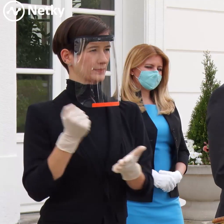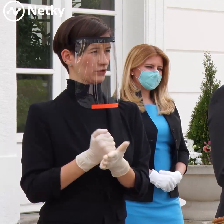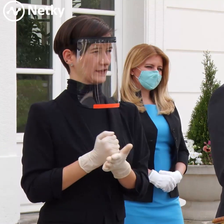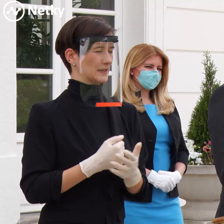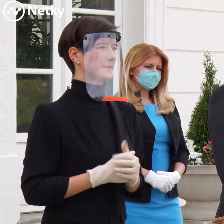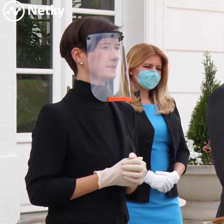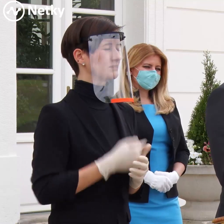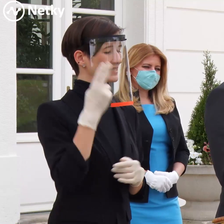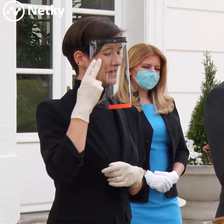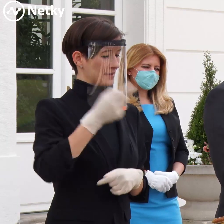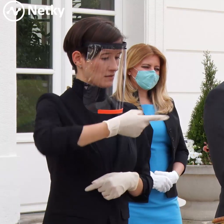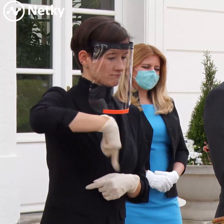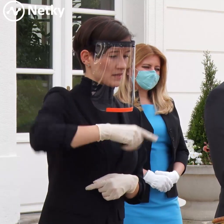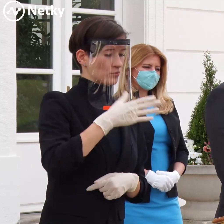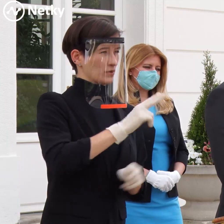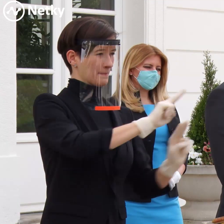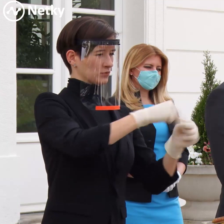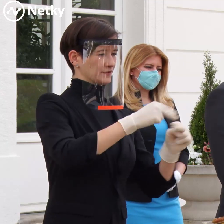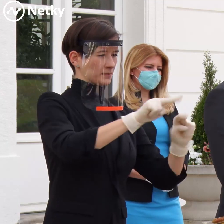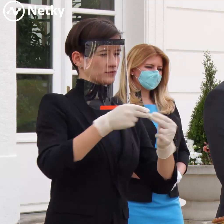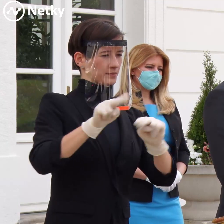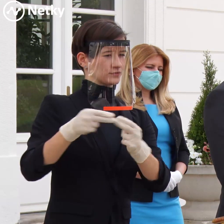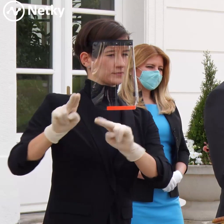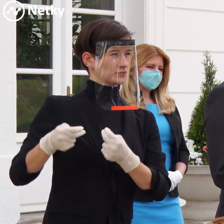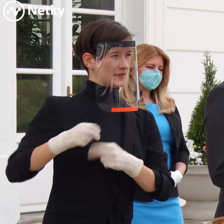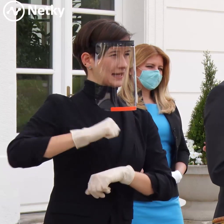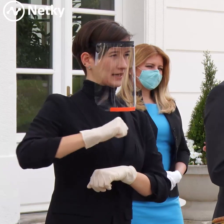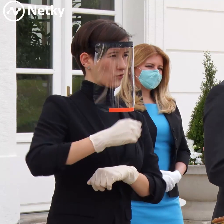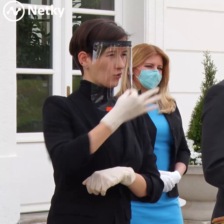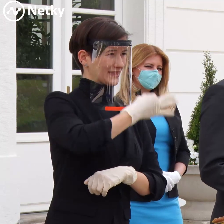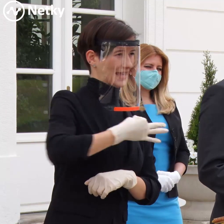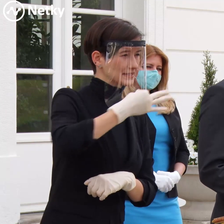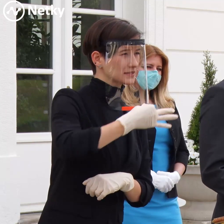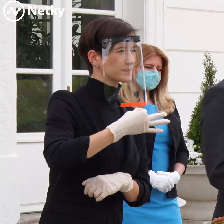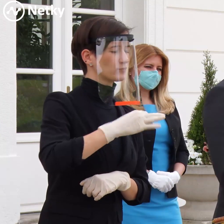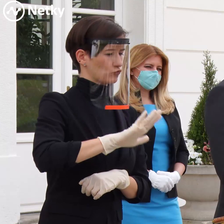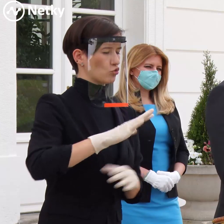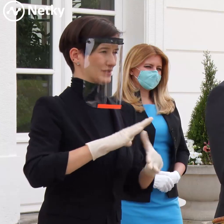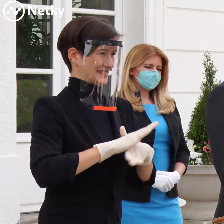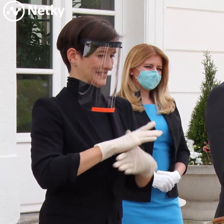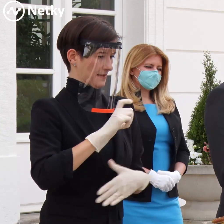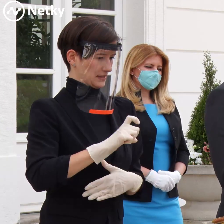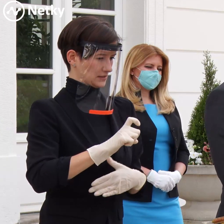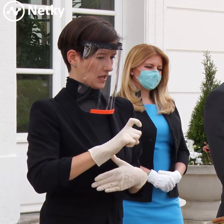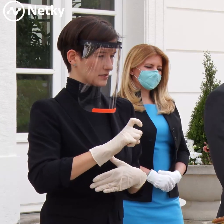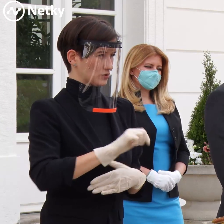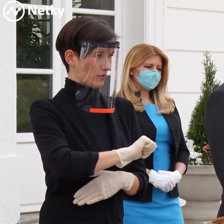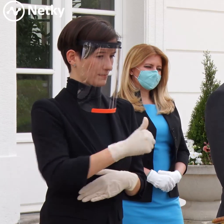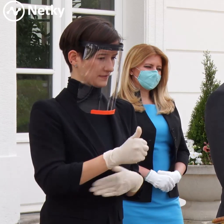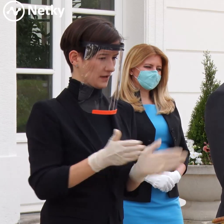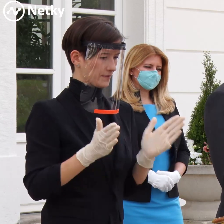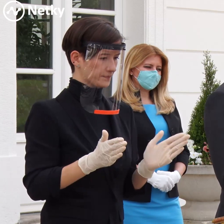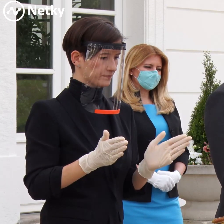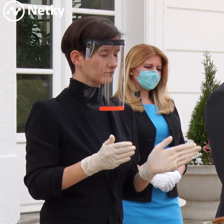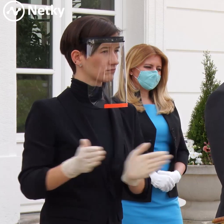na takéto pretestovanie. No a čo sa týka klientov, tak ti idú paralelne aj spolu s nimi, ale ako keby v druhej vlne a ti budú potom